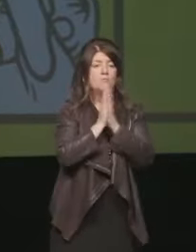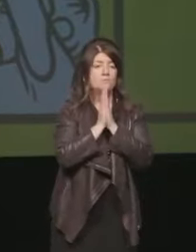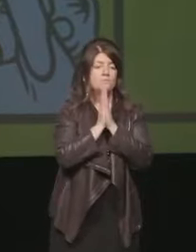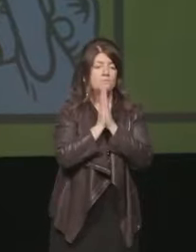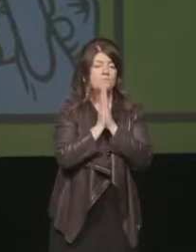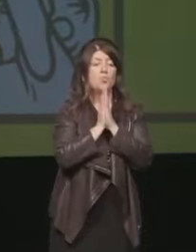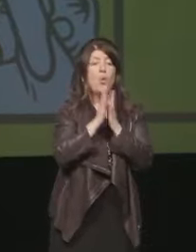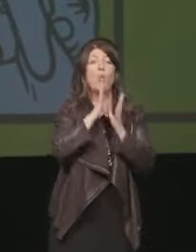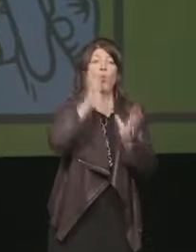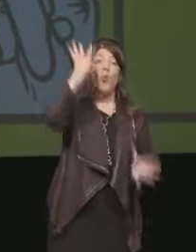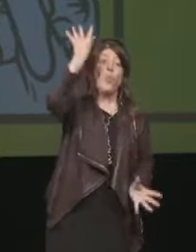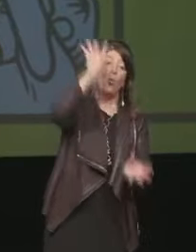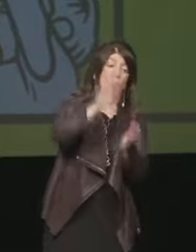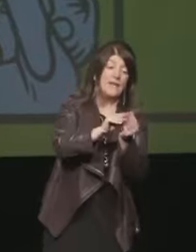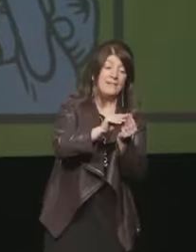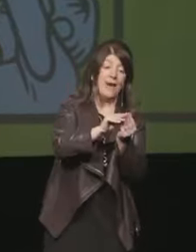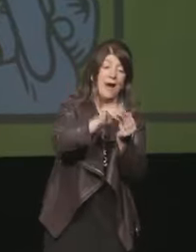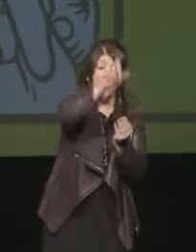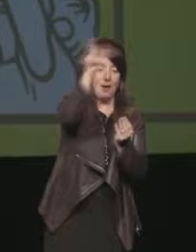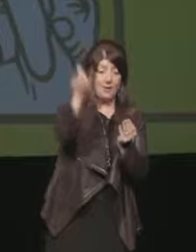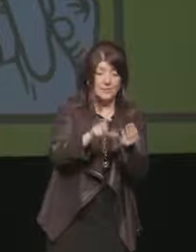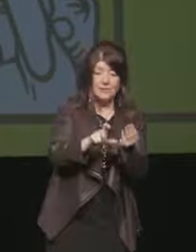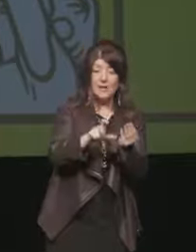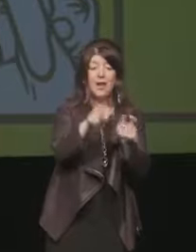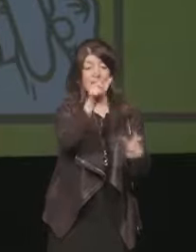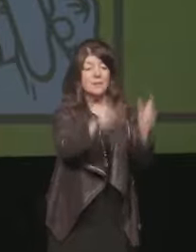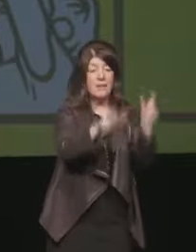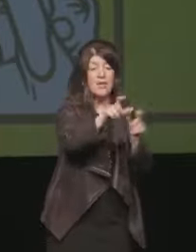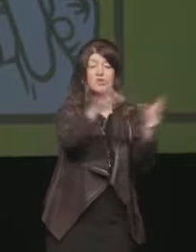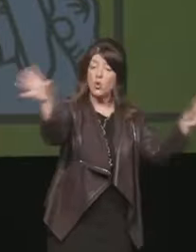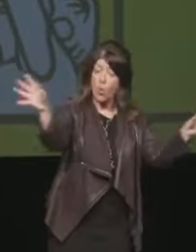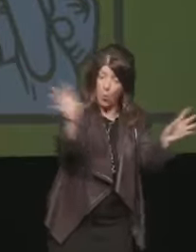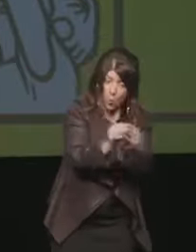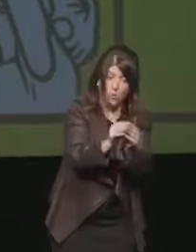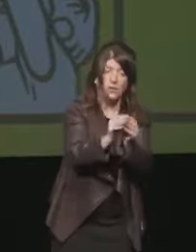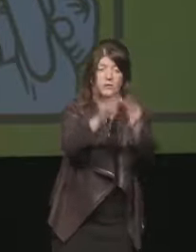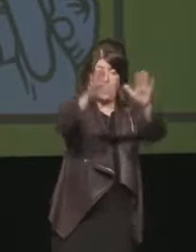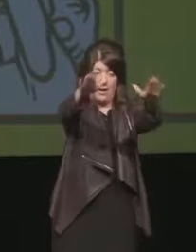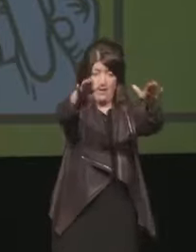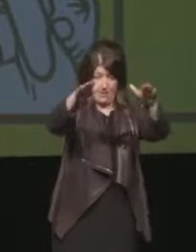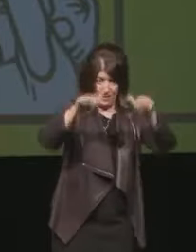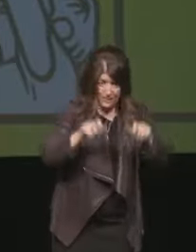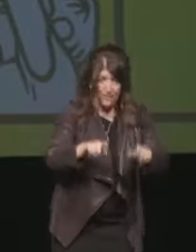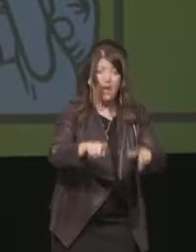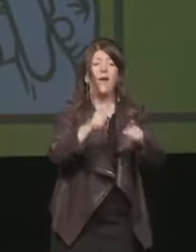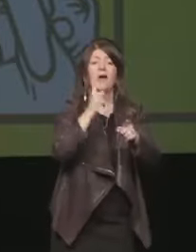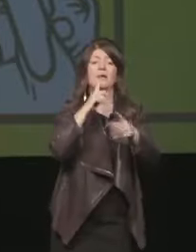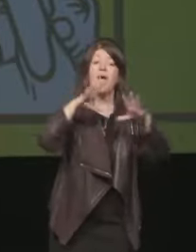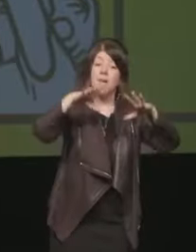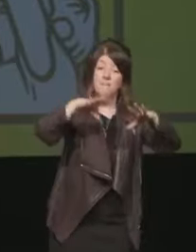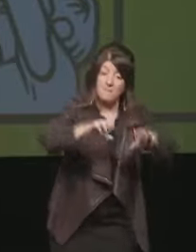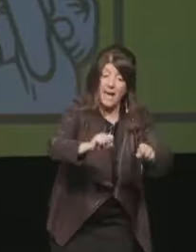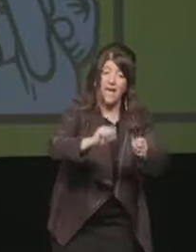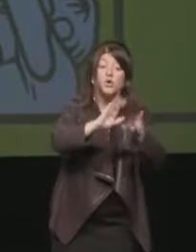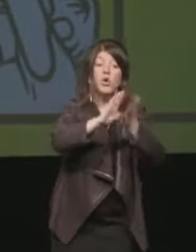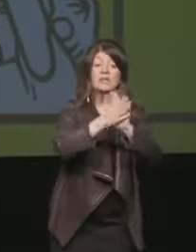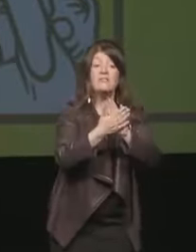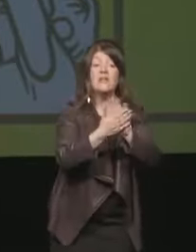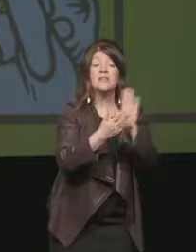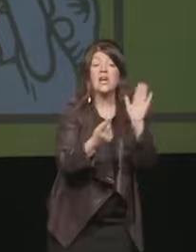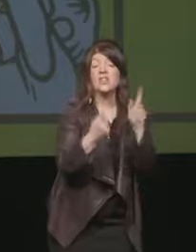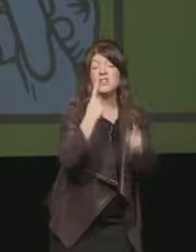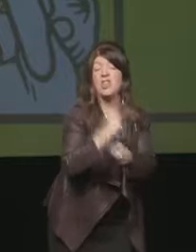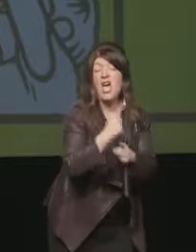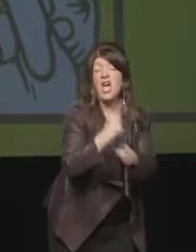e all'impegno dovrebbe essere per chi lo ascolta non soltanto un dovere ma anche un piacere che è il piacere di farne